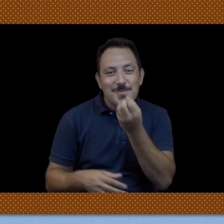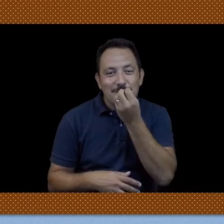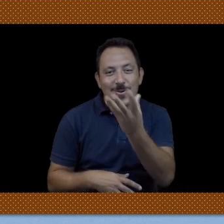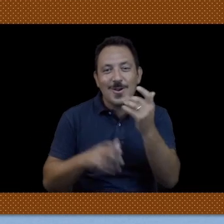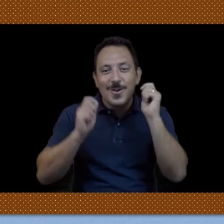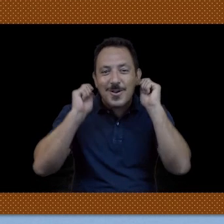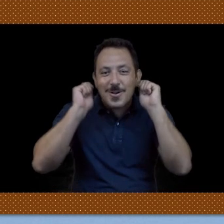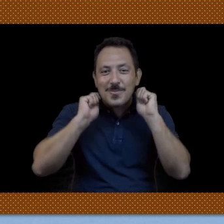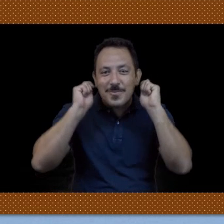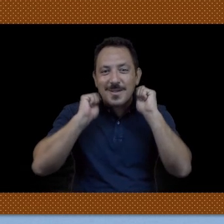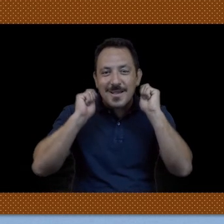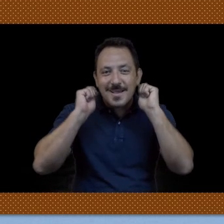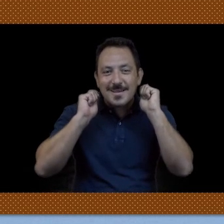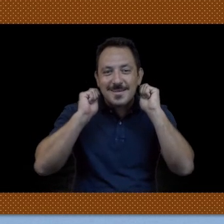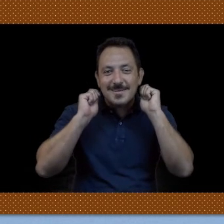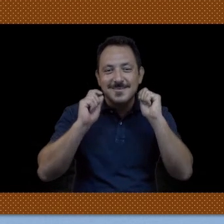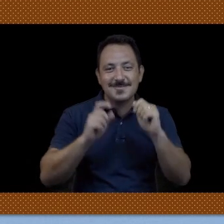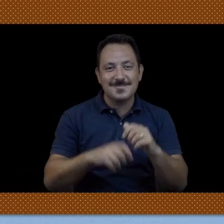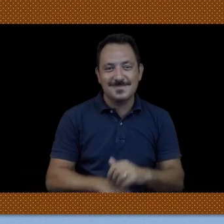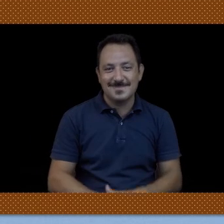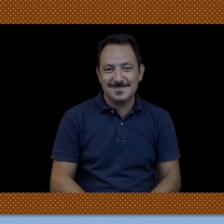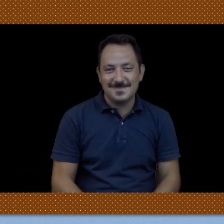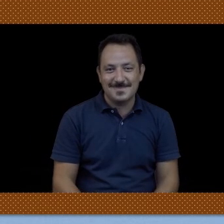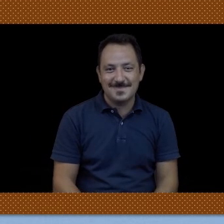Buon compleanno, Caio!